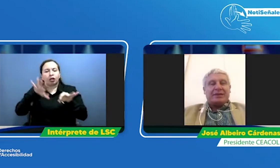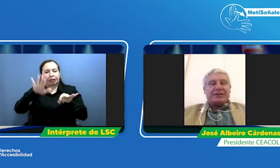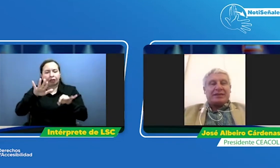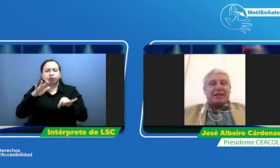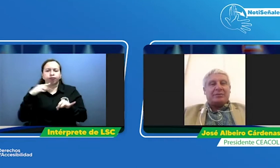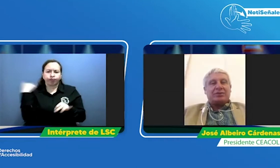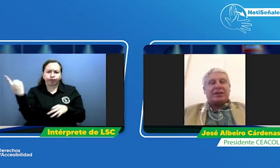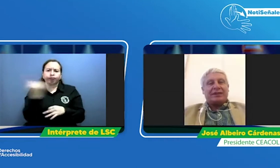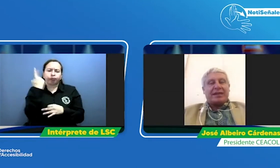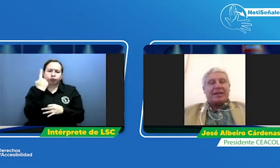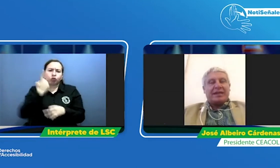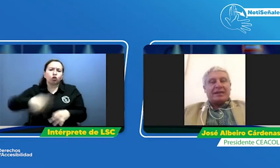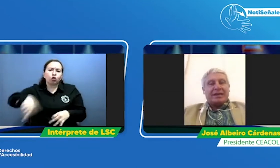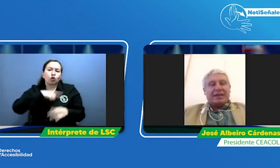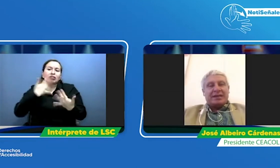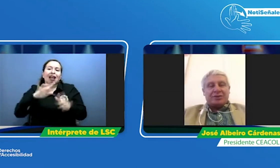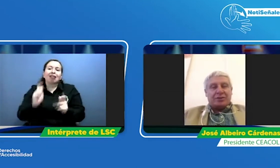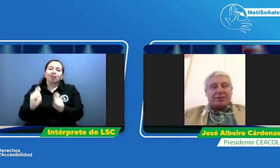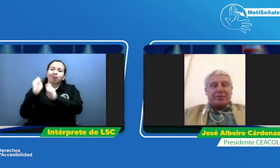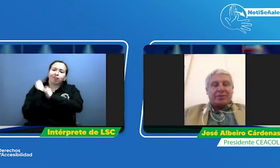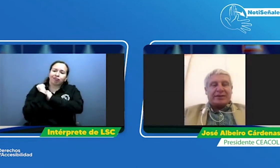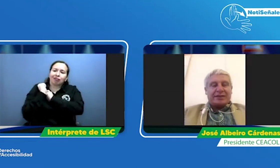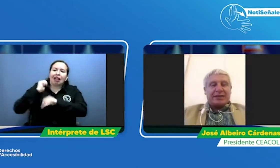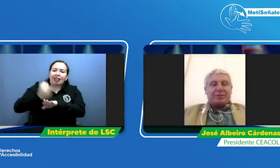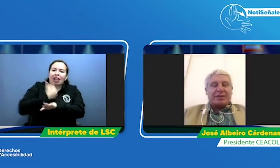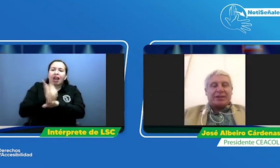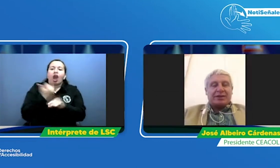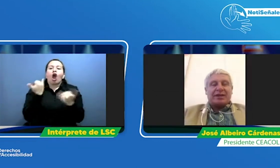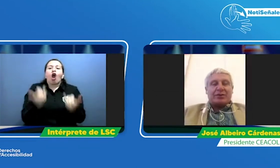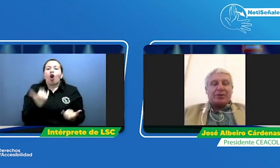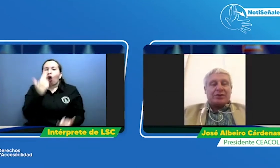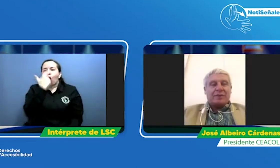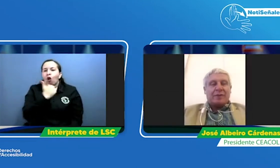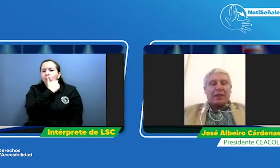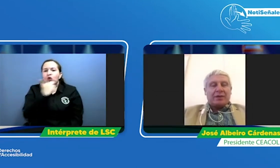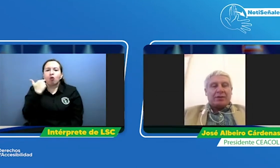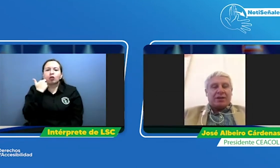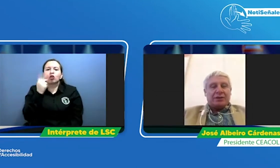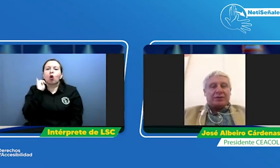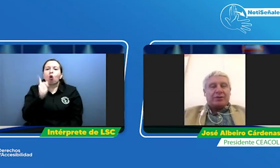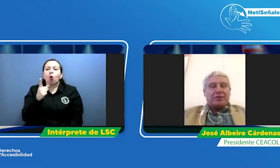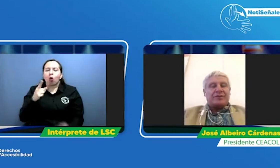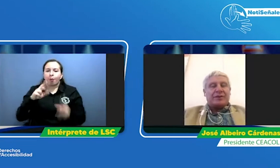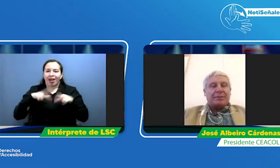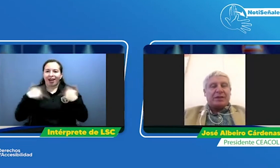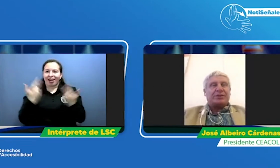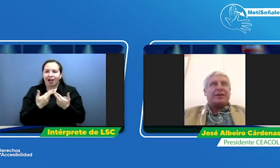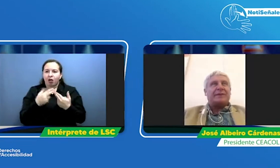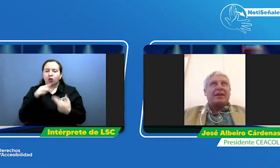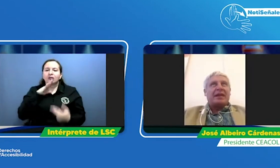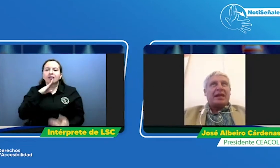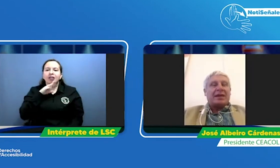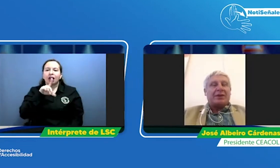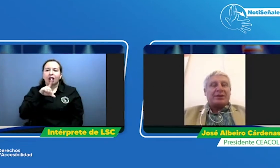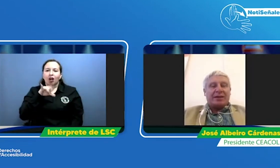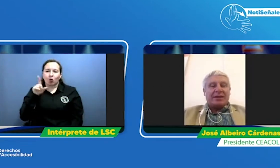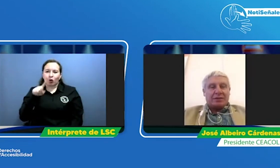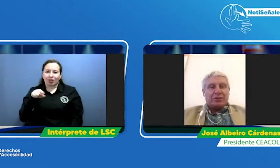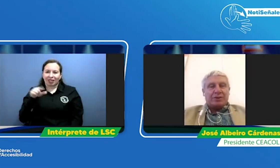quedamos con una tarea que yo hoy me comprometí a hacerla porque tenía una reunión con el doctor Luis Felipe Lotto acabo de terminar la reunión